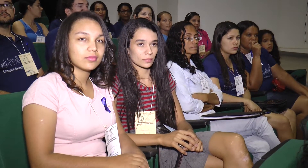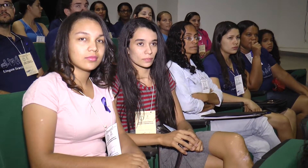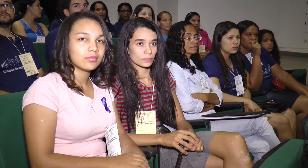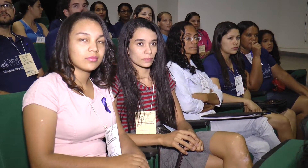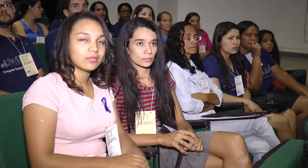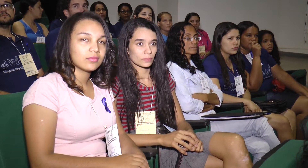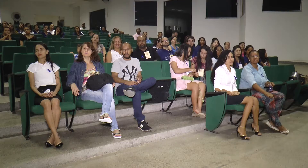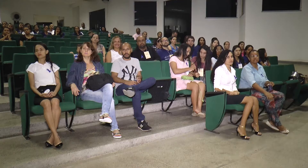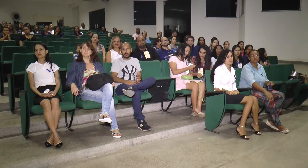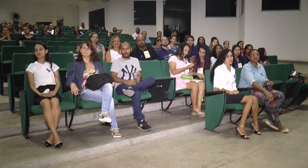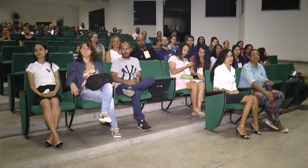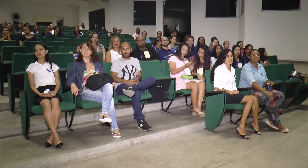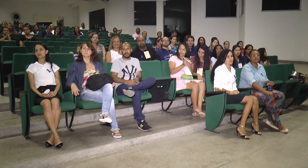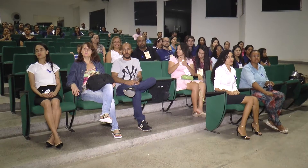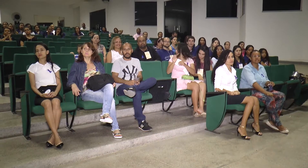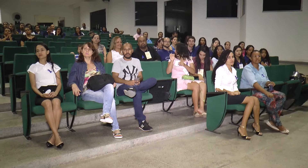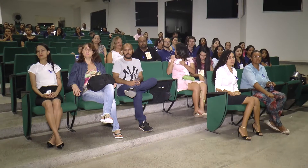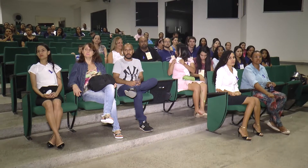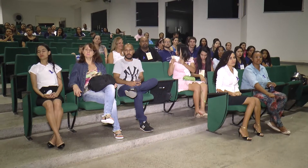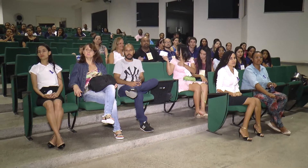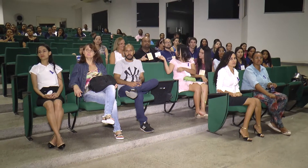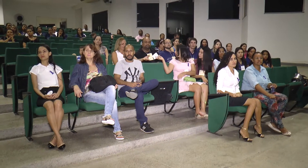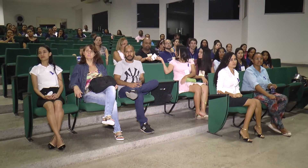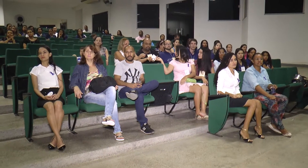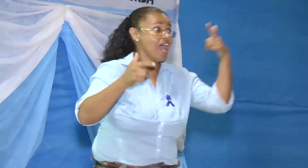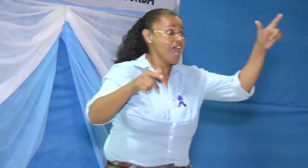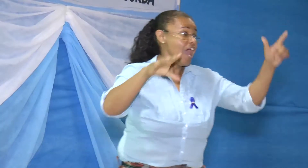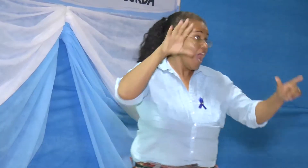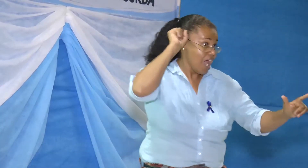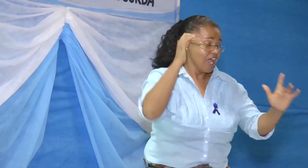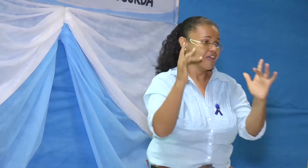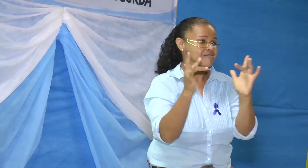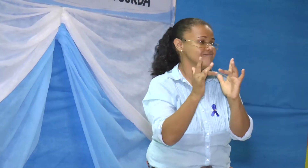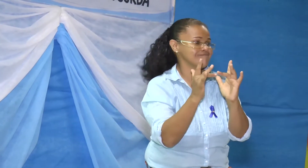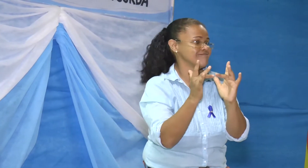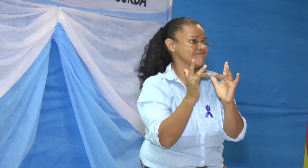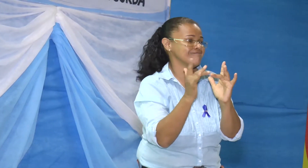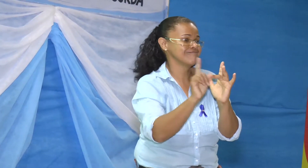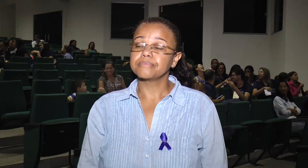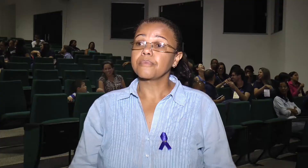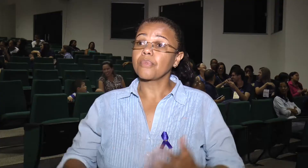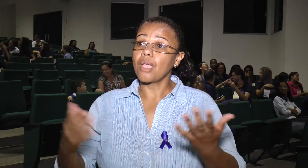desenvolvimento, a capacidade e a identidade do surdo